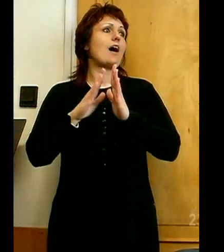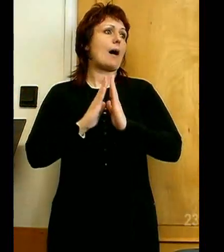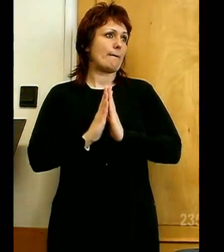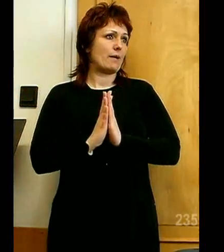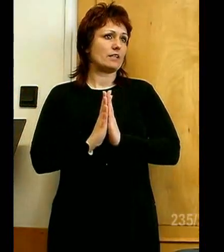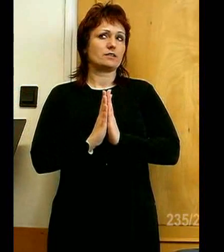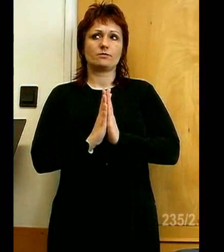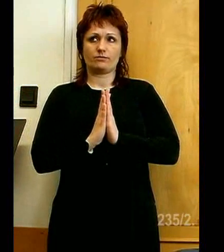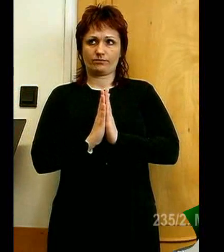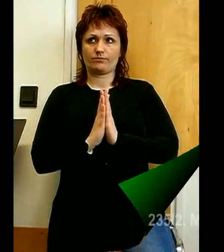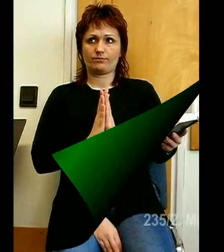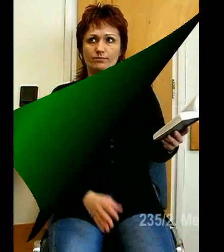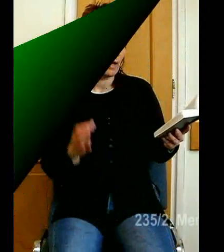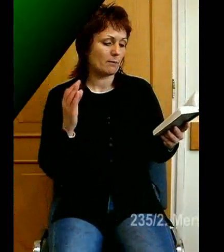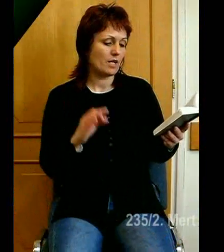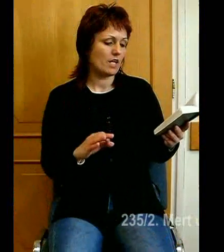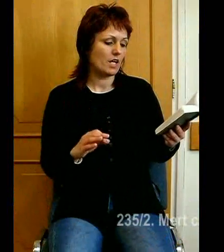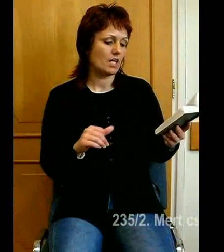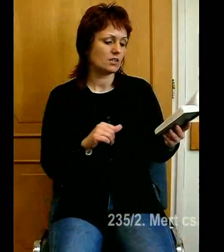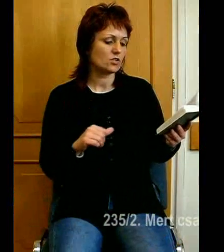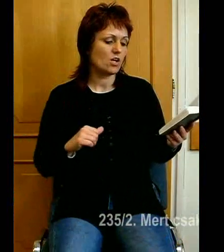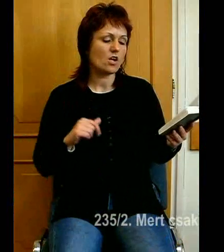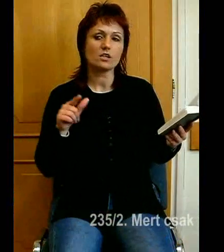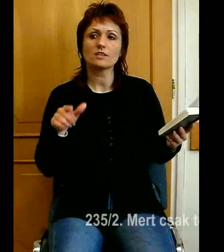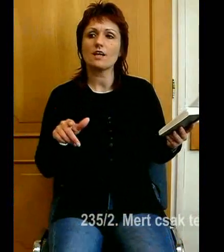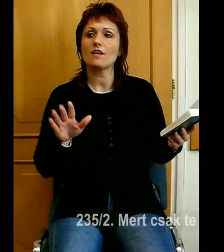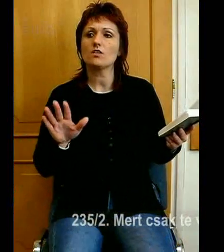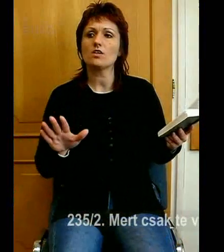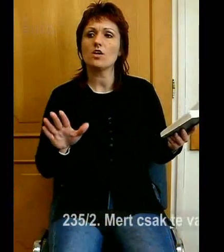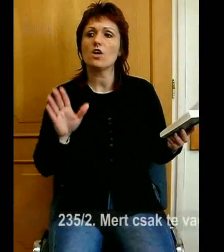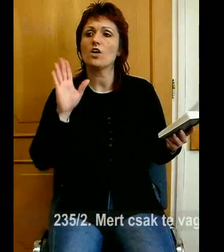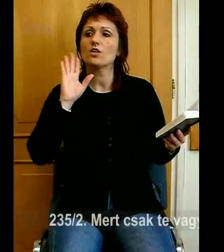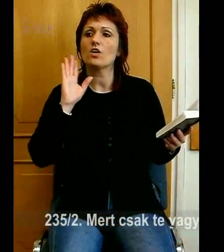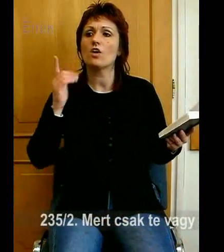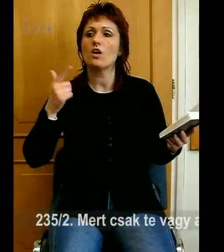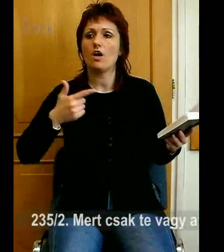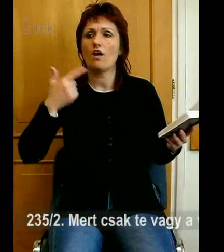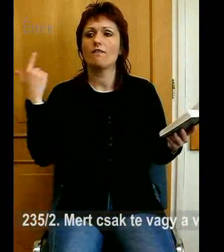Foglaljuk el a helyét. Én csak te van a